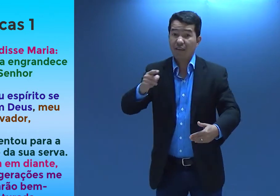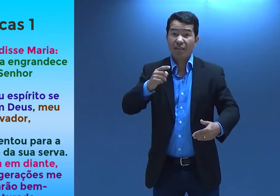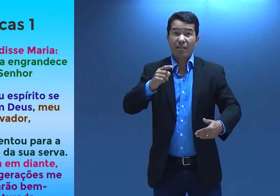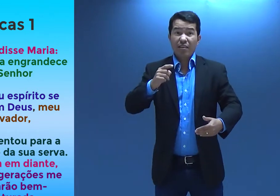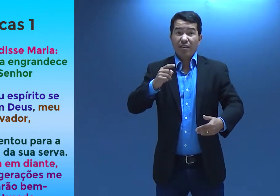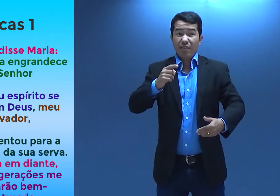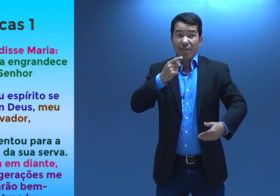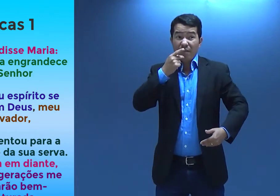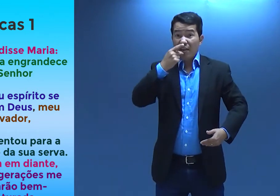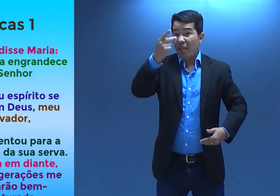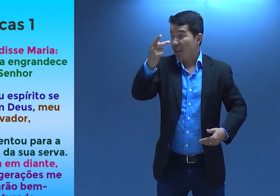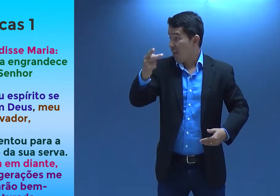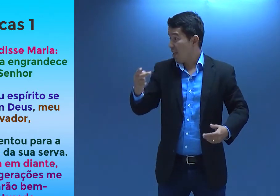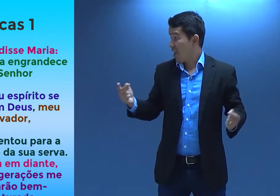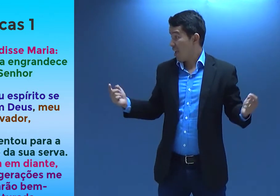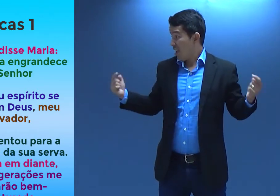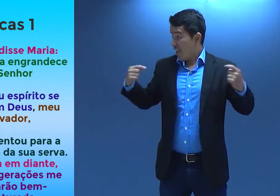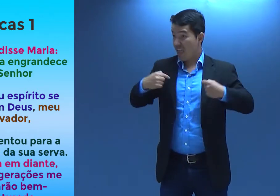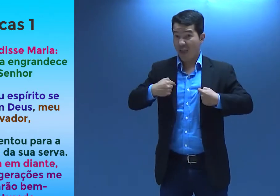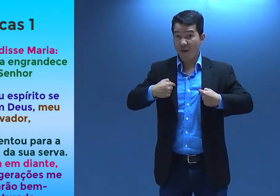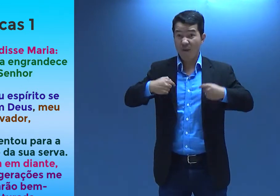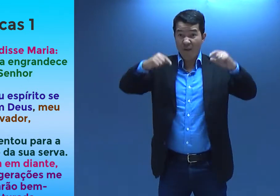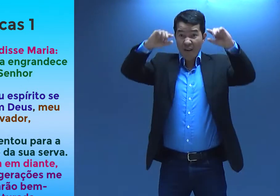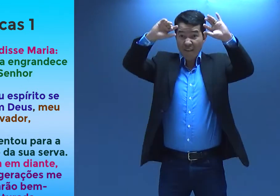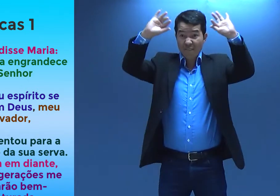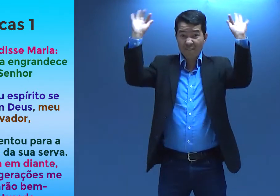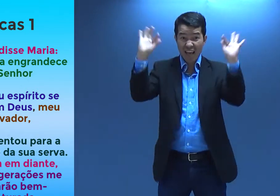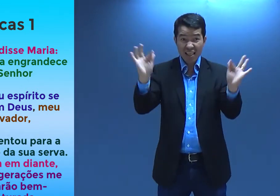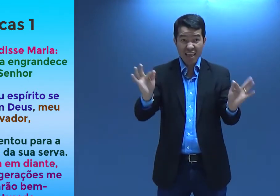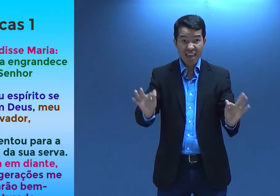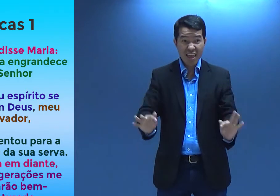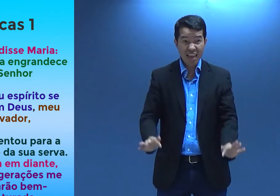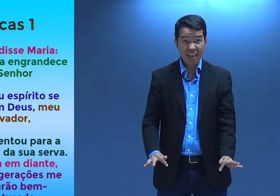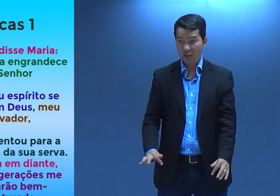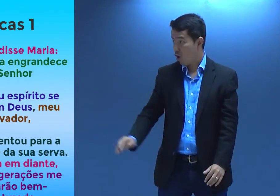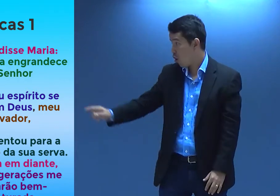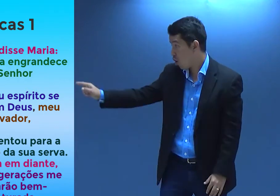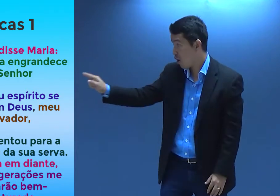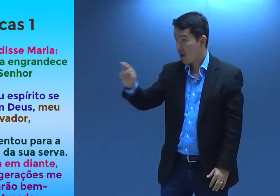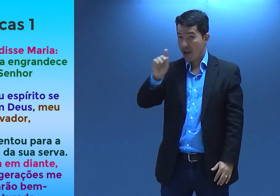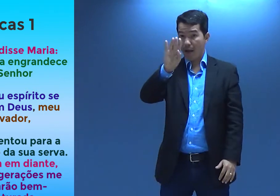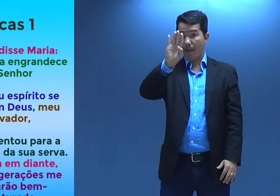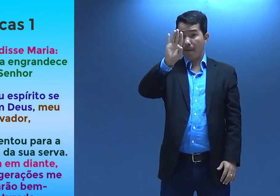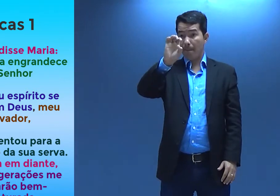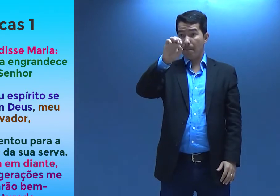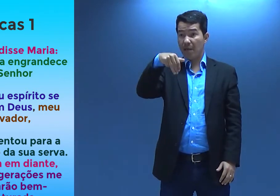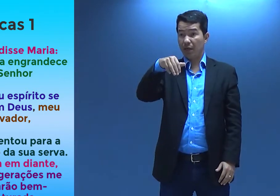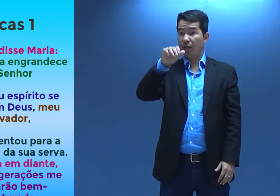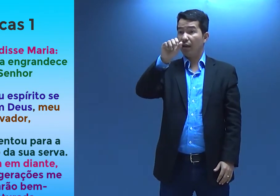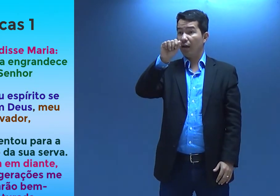E elas me chamarão de bem-aventurada. Olha lá. Bem